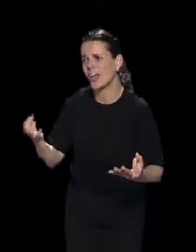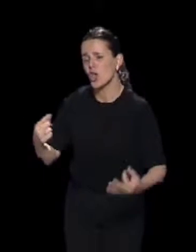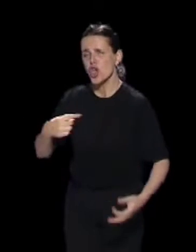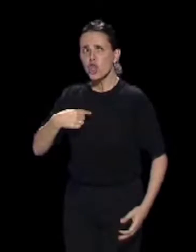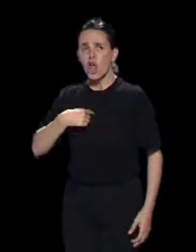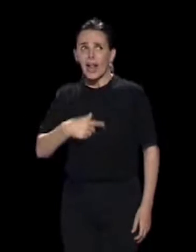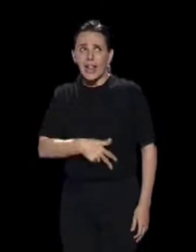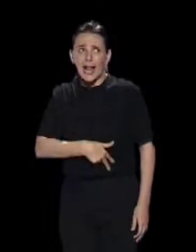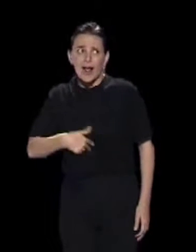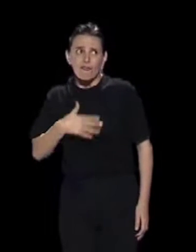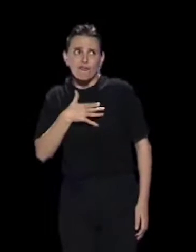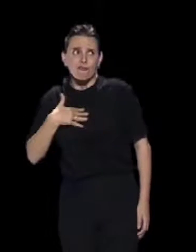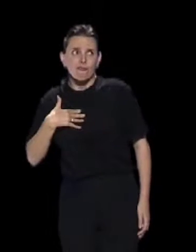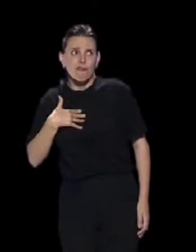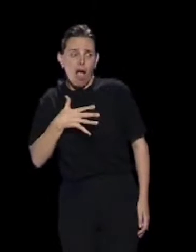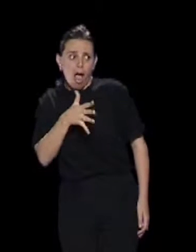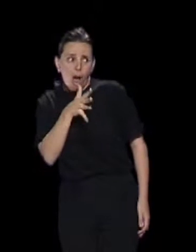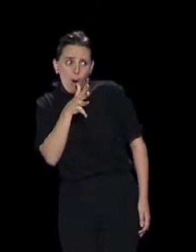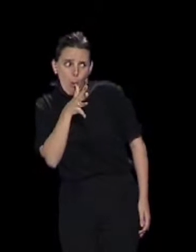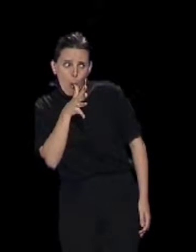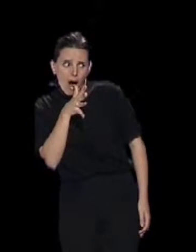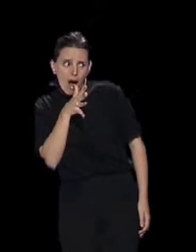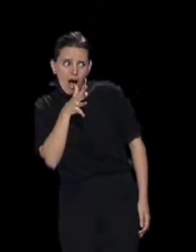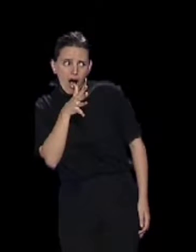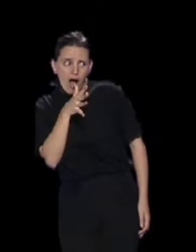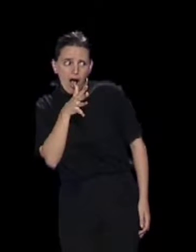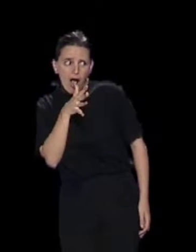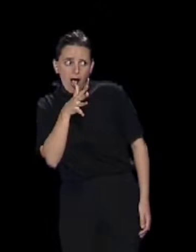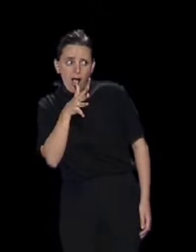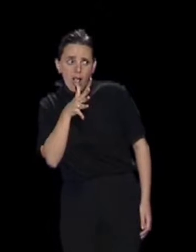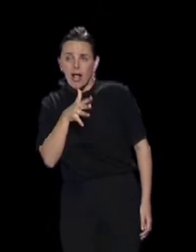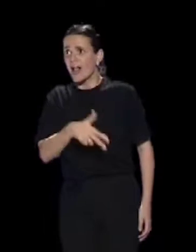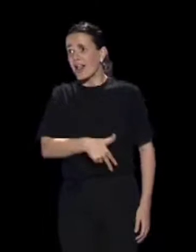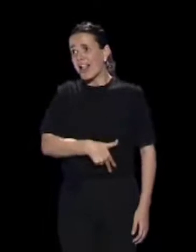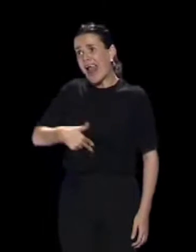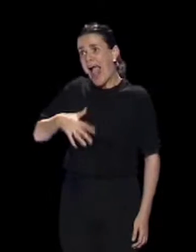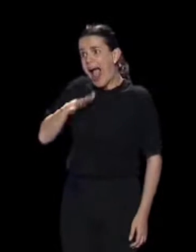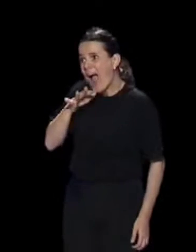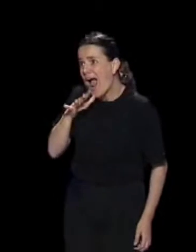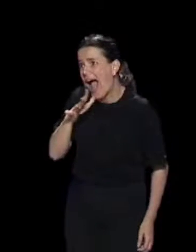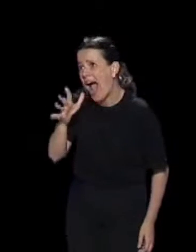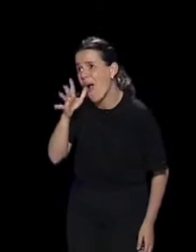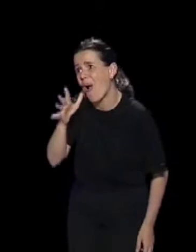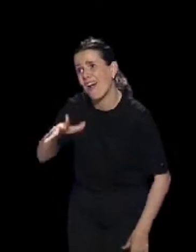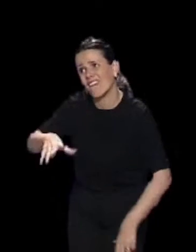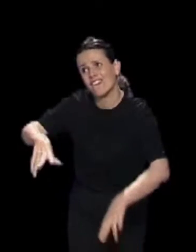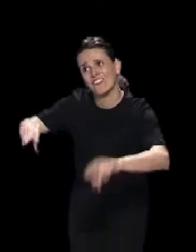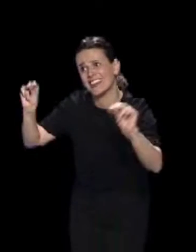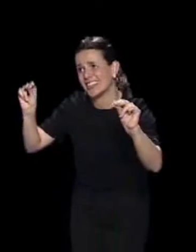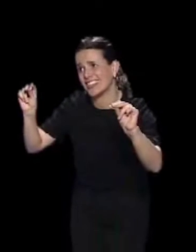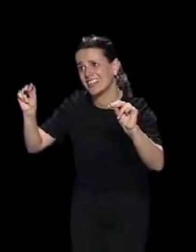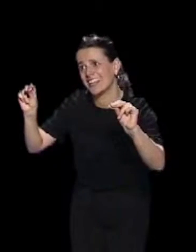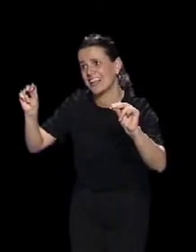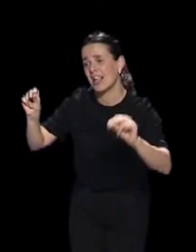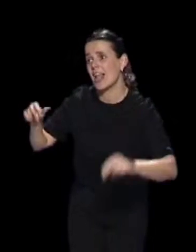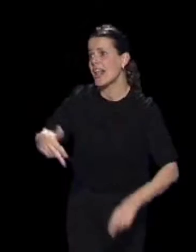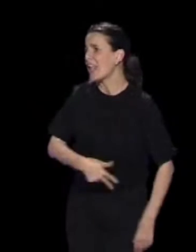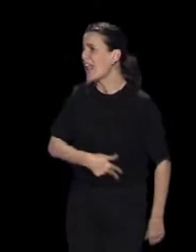¿Qué quiere el general? General, beber agua desea el general Ya no existe más